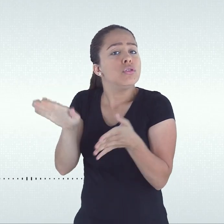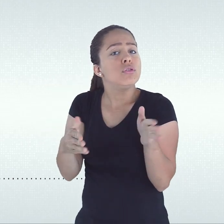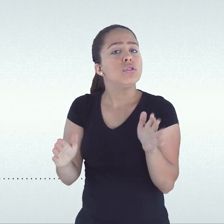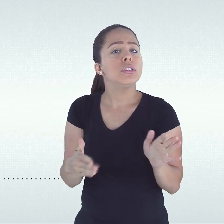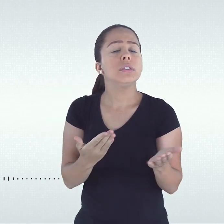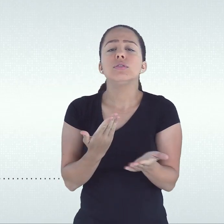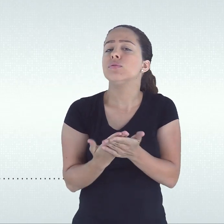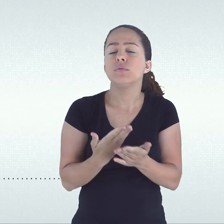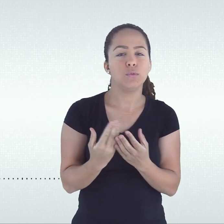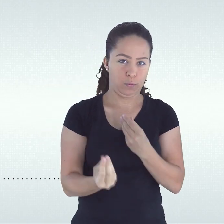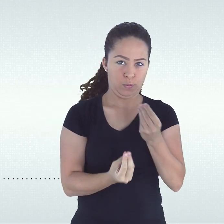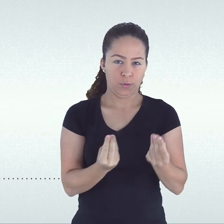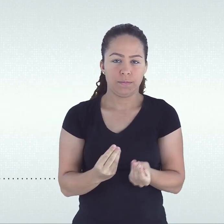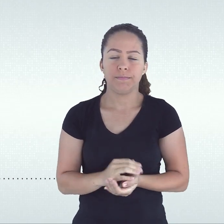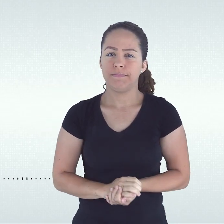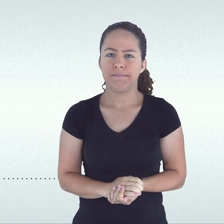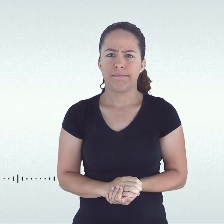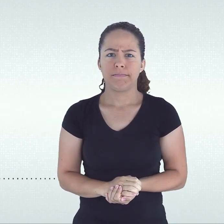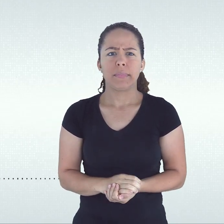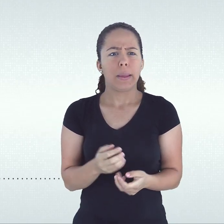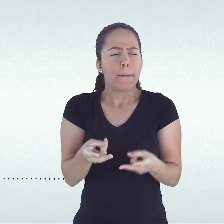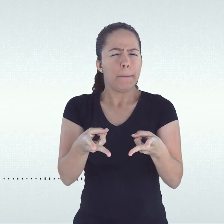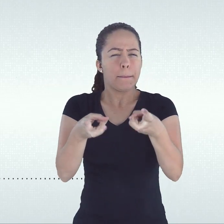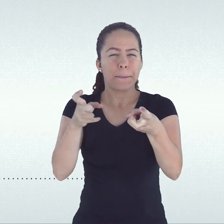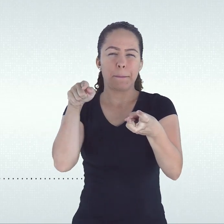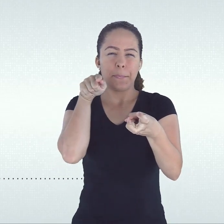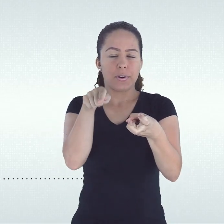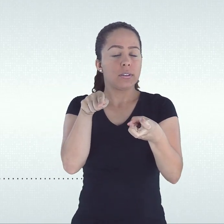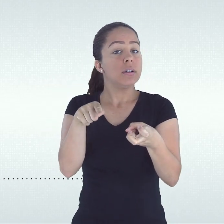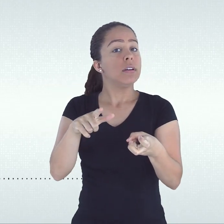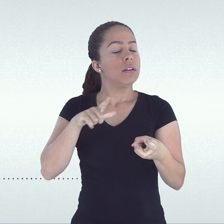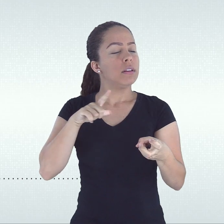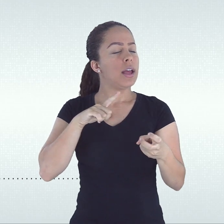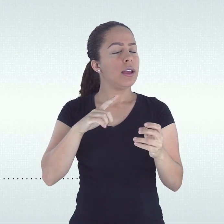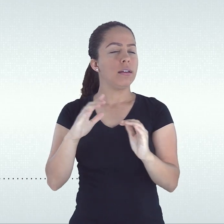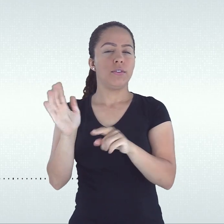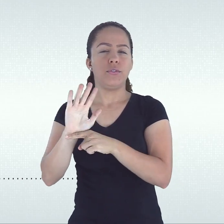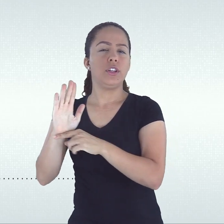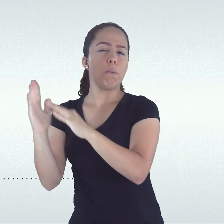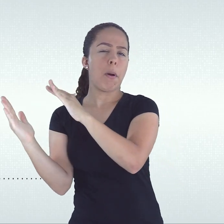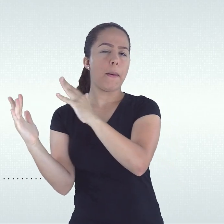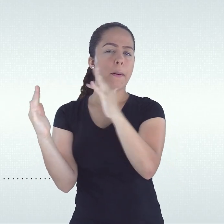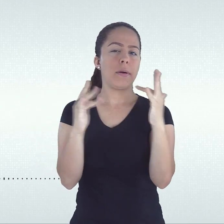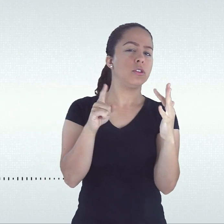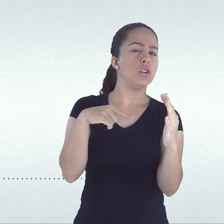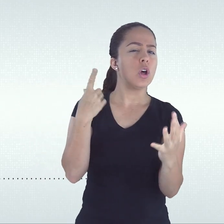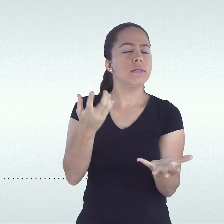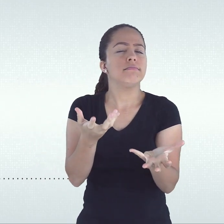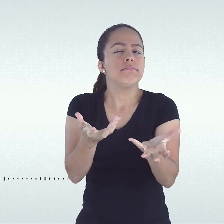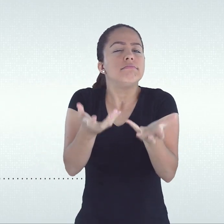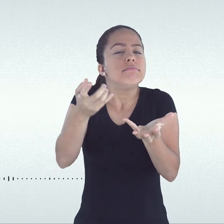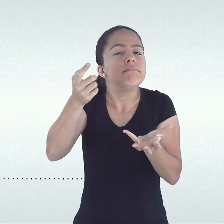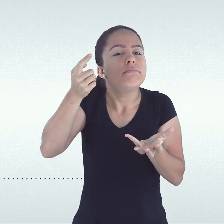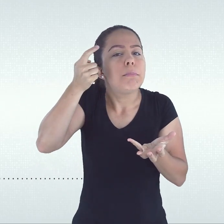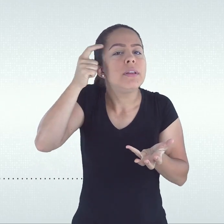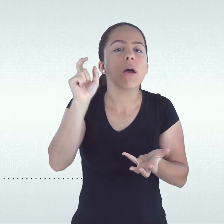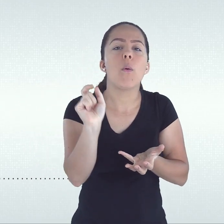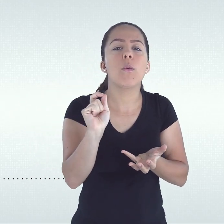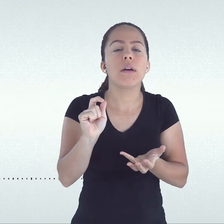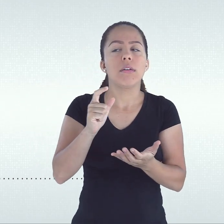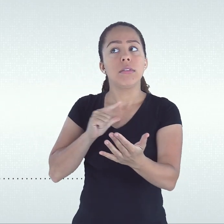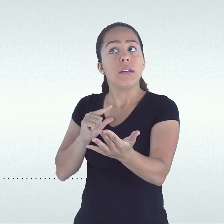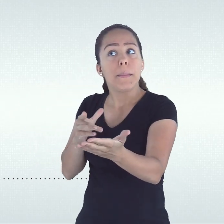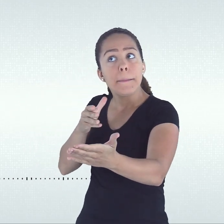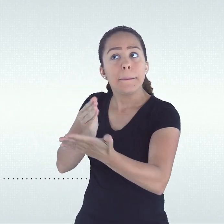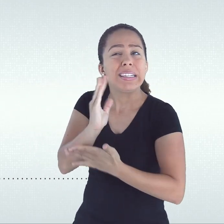Ante tal relevância, nos próximos parágrafos, buscaremos delimitar conceitual e legalmente